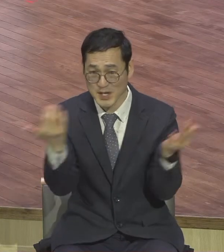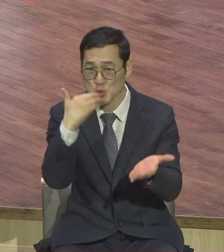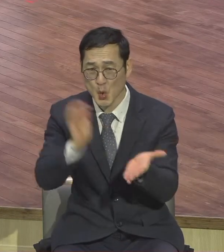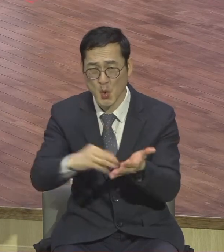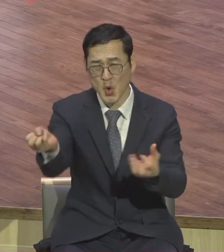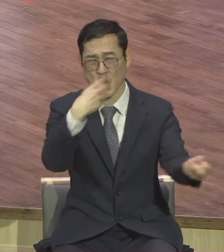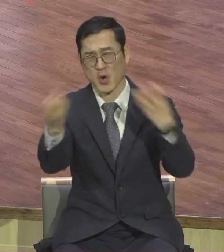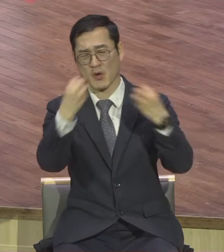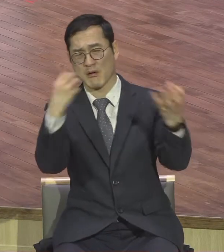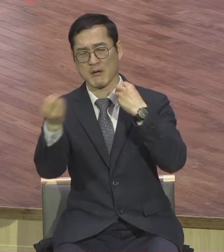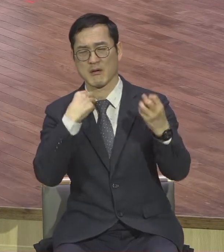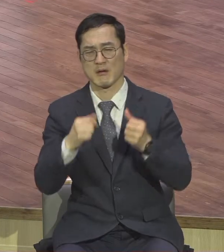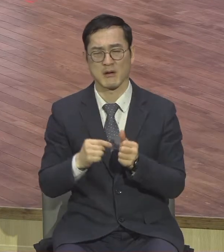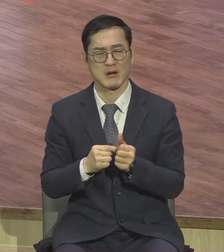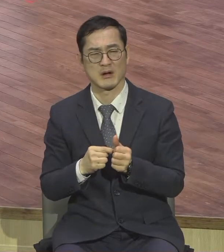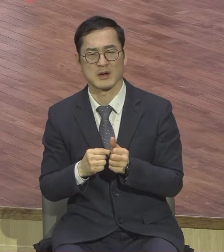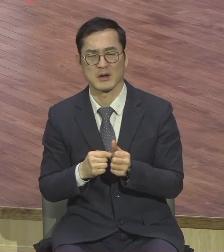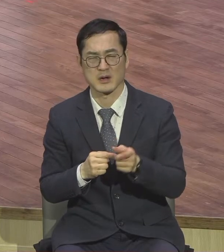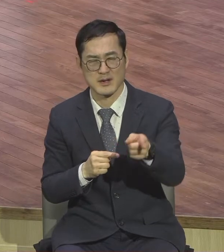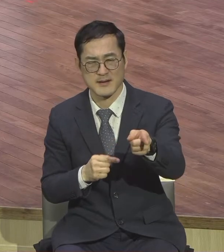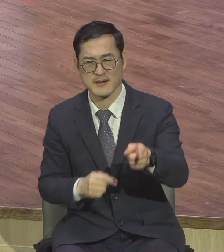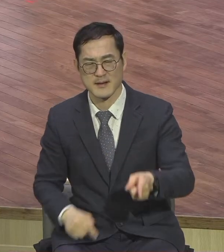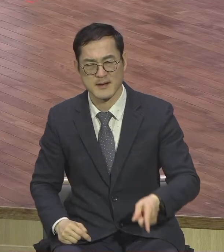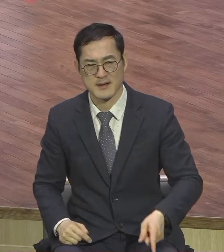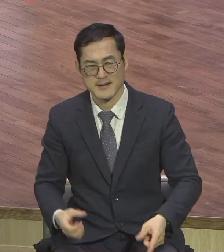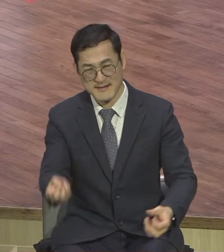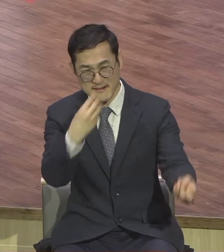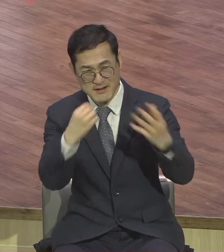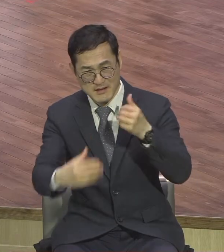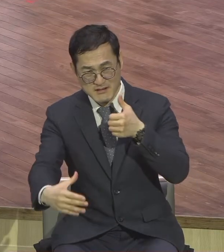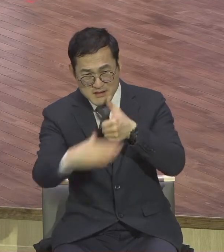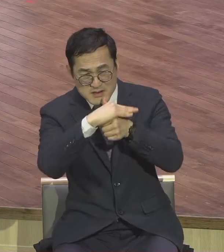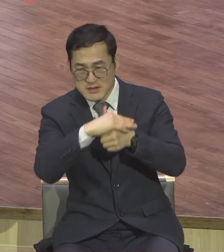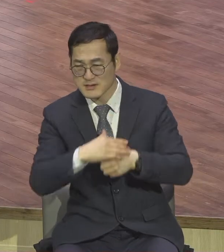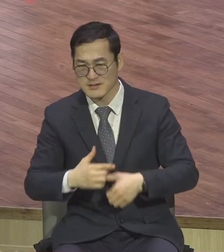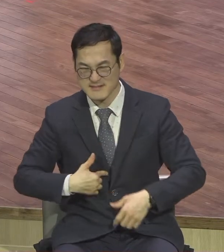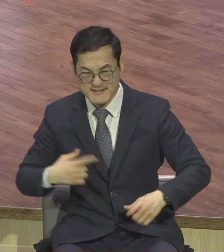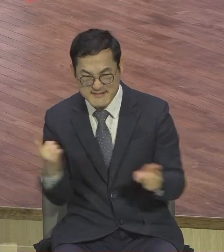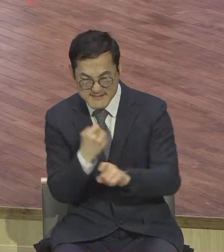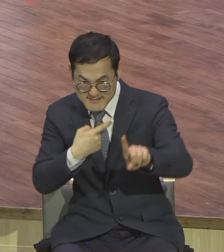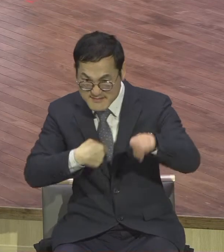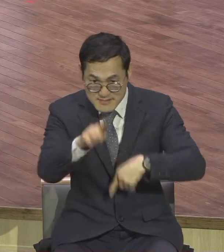주여 저들의 죄를 저들에게 돌리지 마옵소서 대단하죠